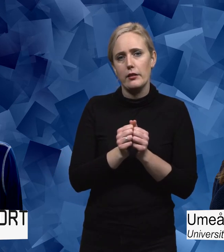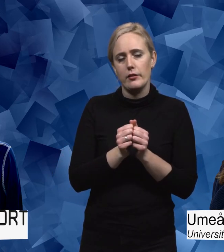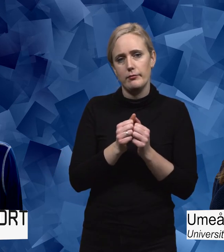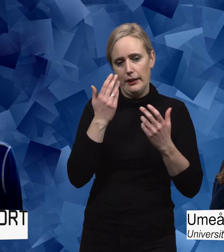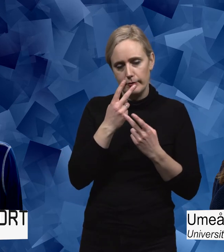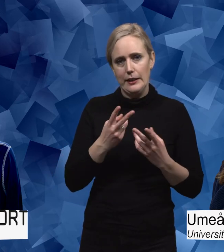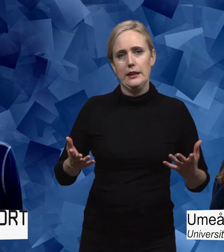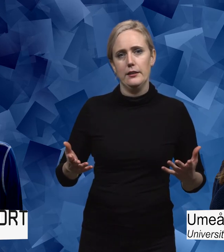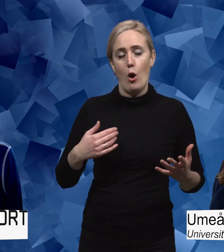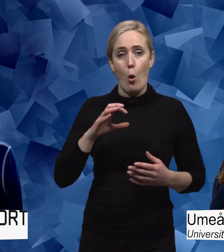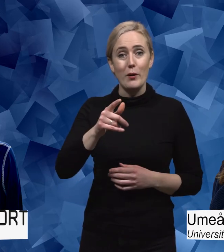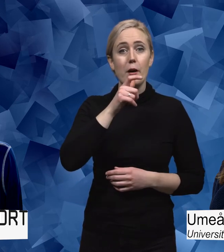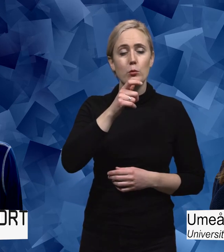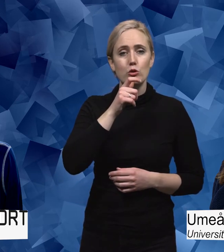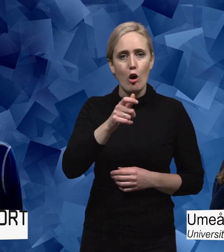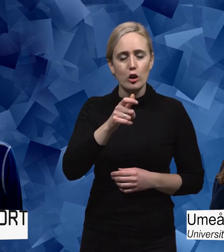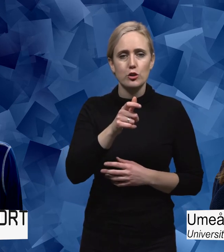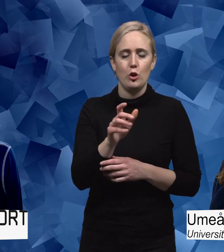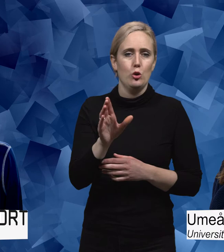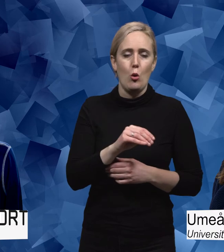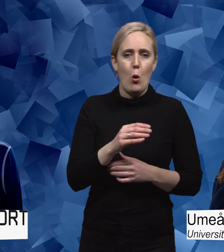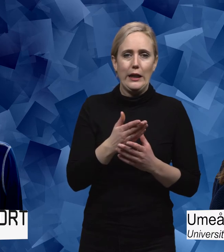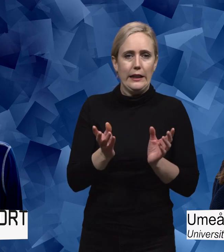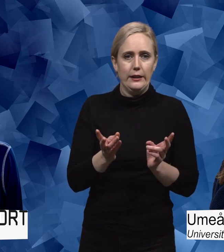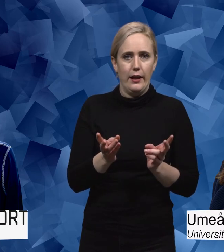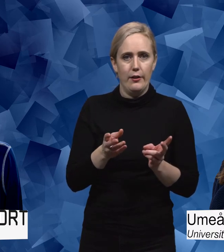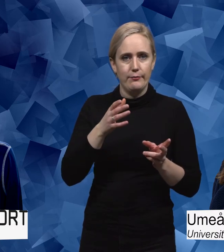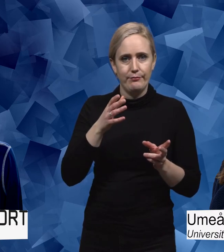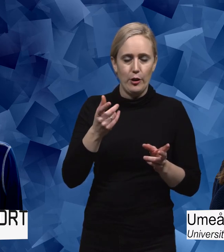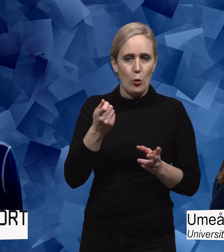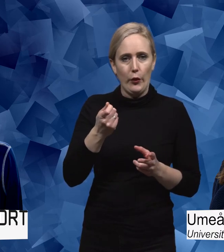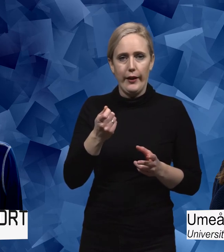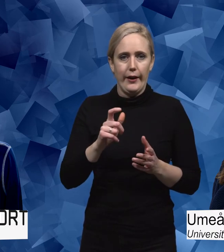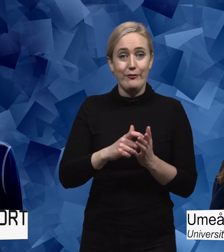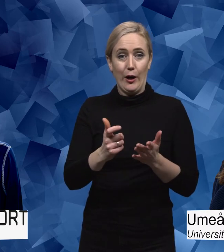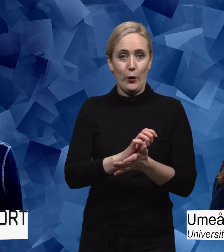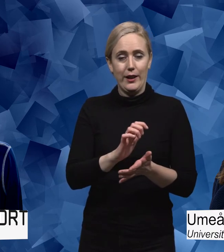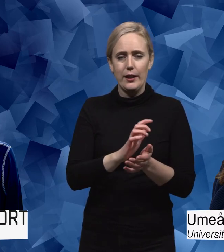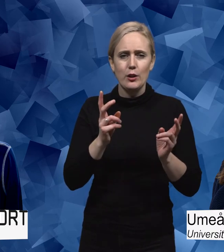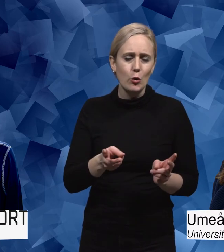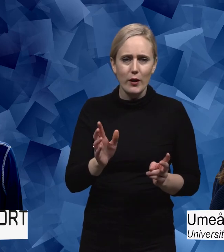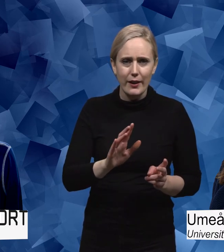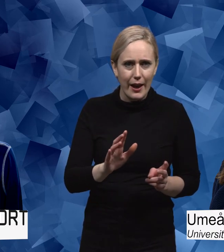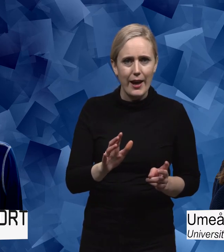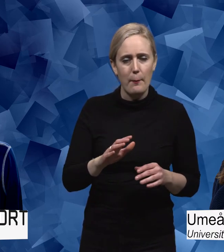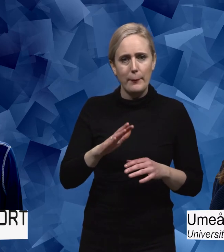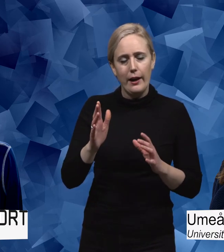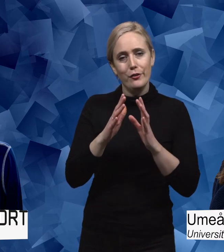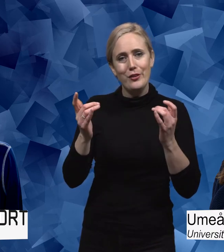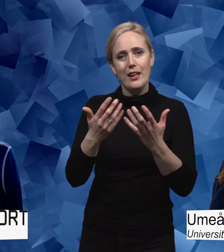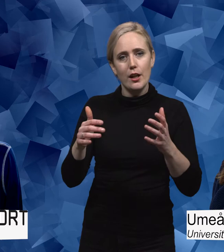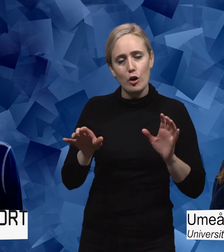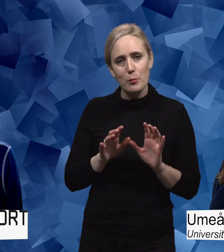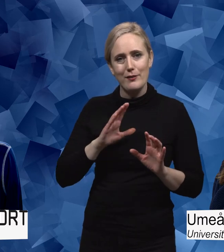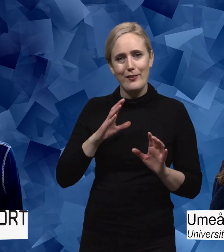De upplevde att när det blev reportage om dem så var det inte i någon veckotidning utan då kunde det också skapa